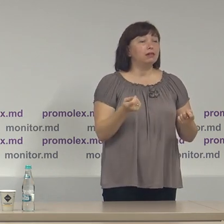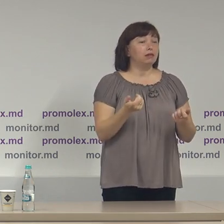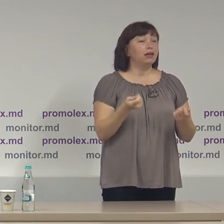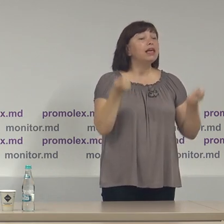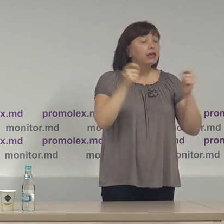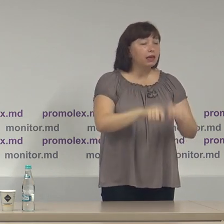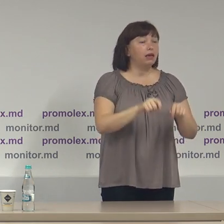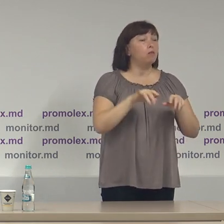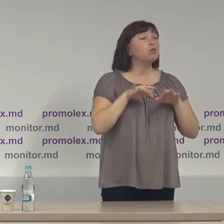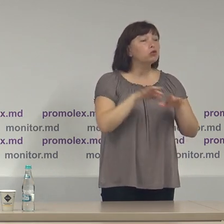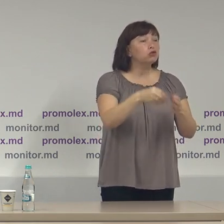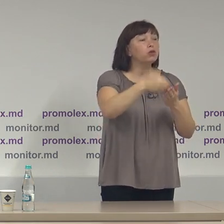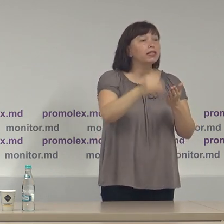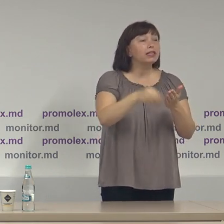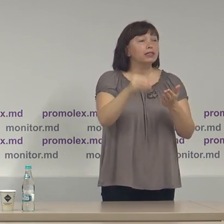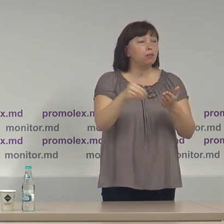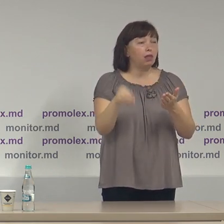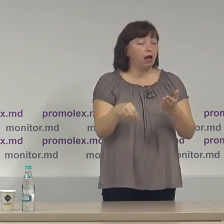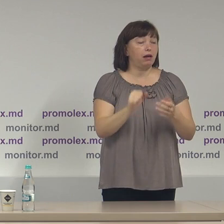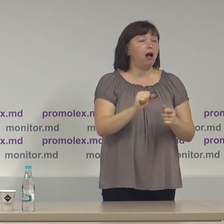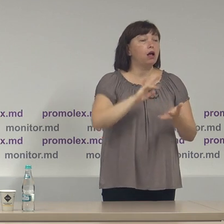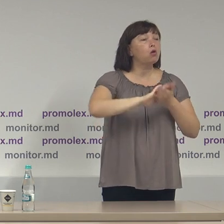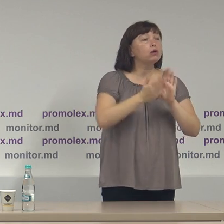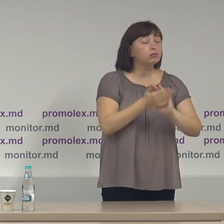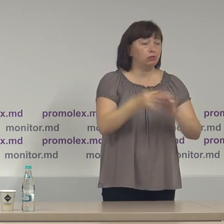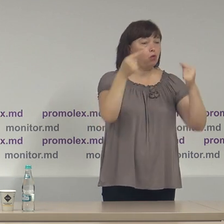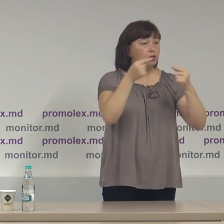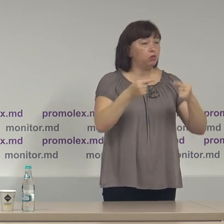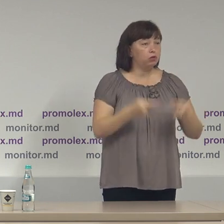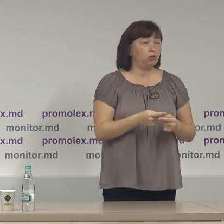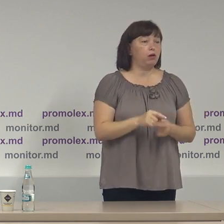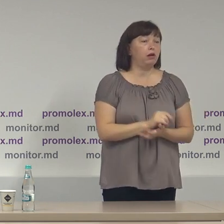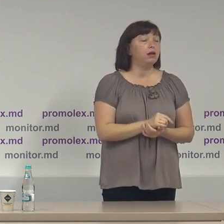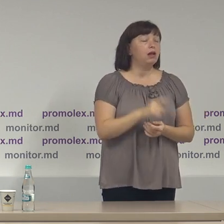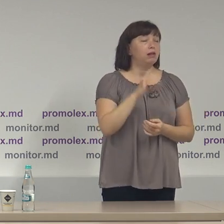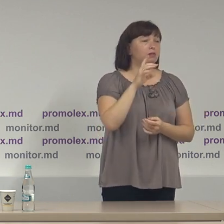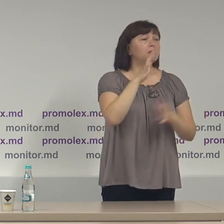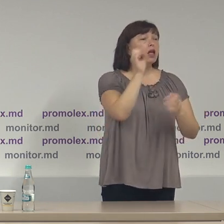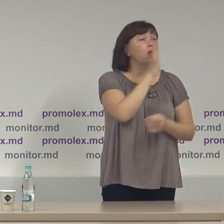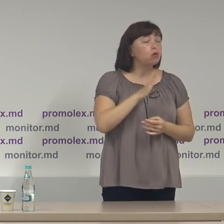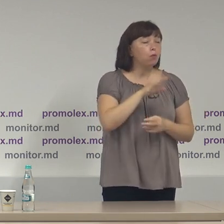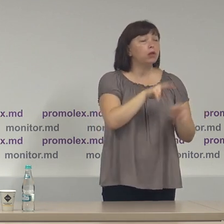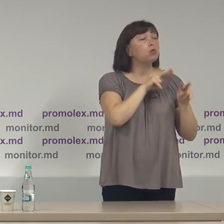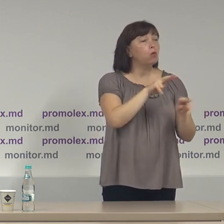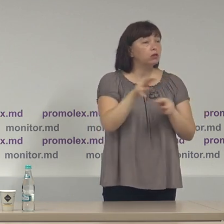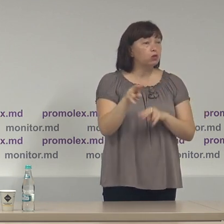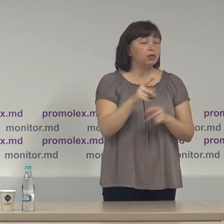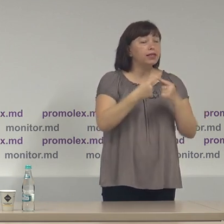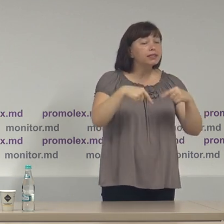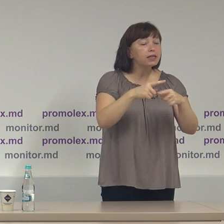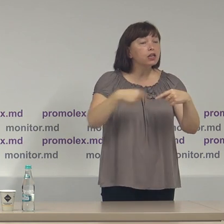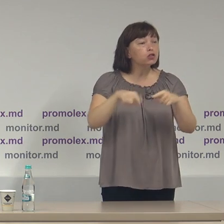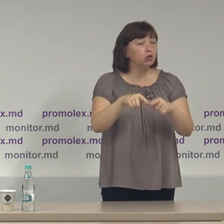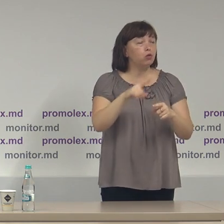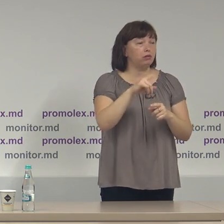procedurile de semnare a acordurilor corespunzătoare cu Consiliului Europei pentru monitorizarea secțiilor de